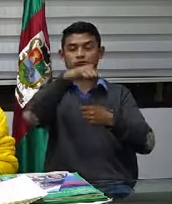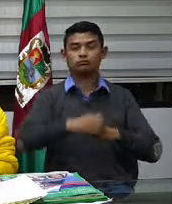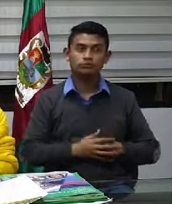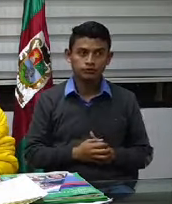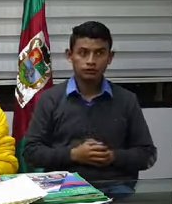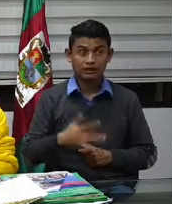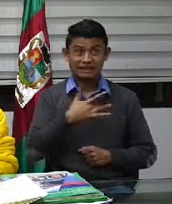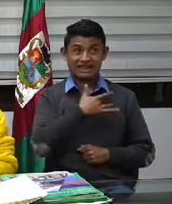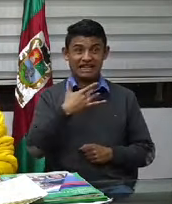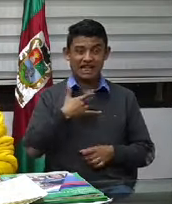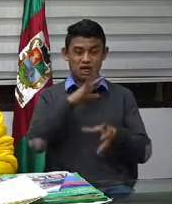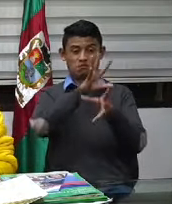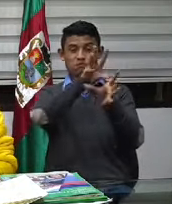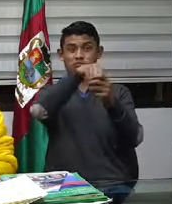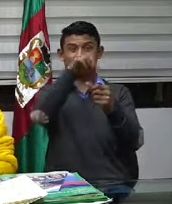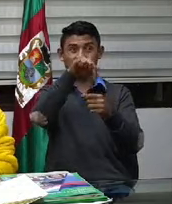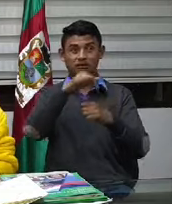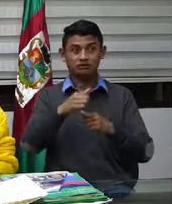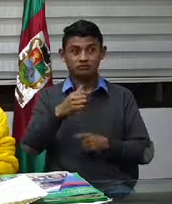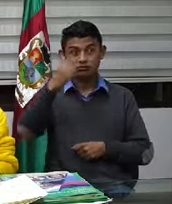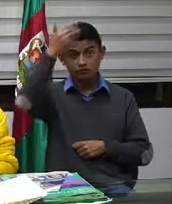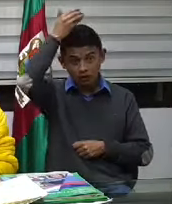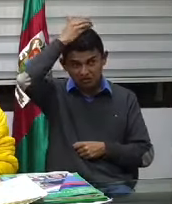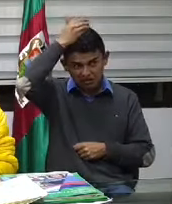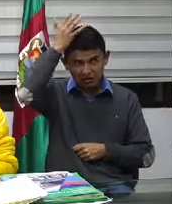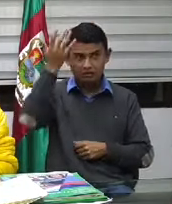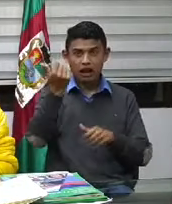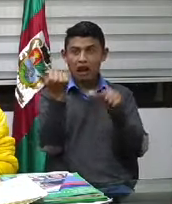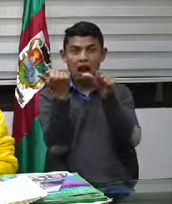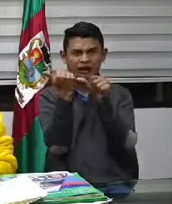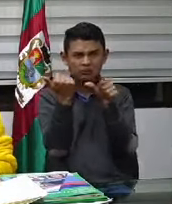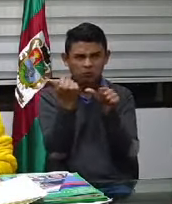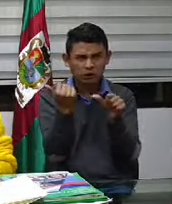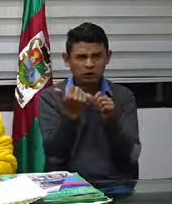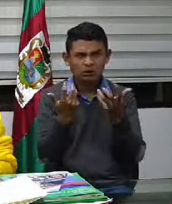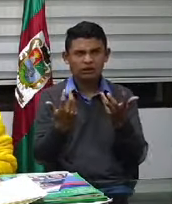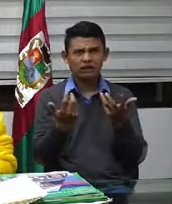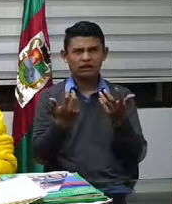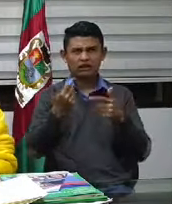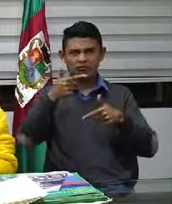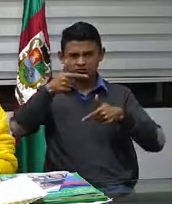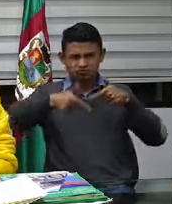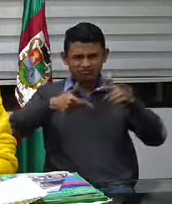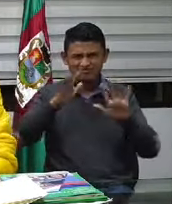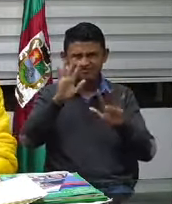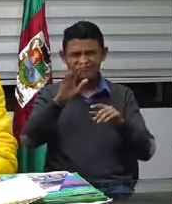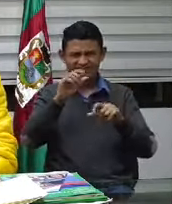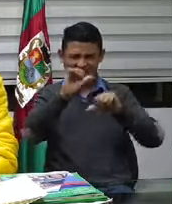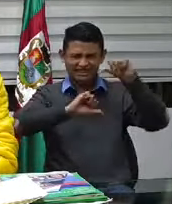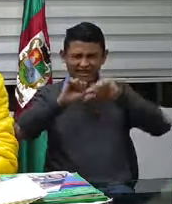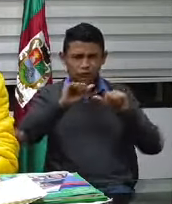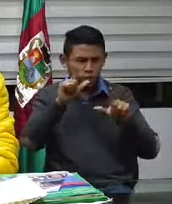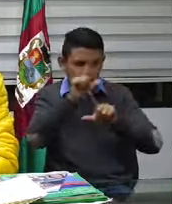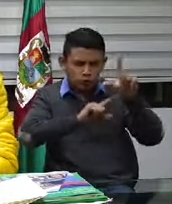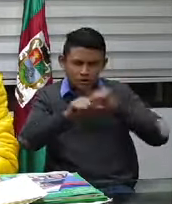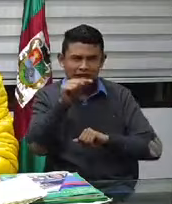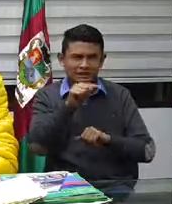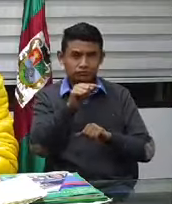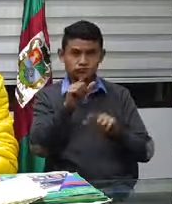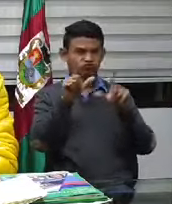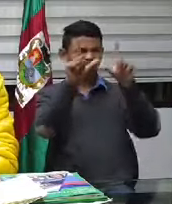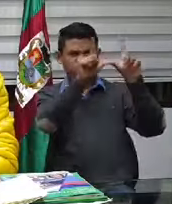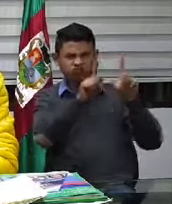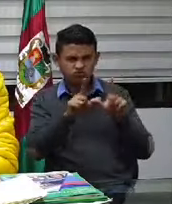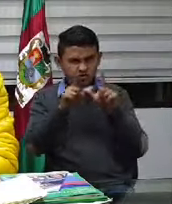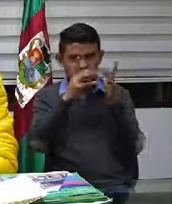médicos, especialistas, enfermeras, auxiliares de enfermería, laboratorio clínico, radiología, todos los servicios de apoyo, trabajo